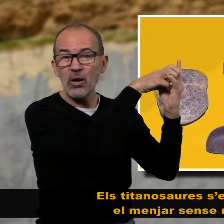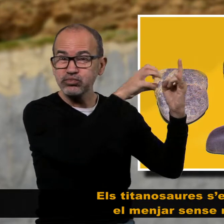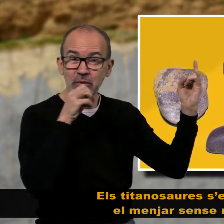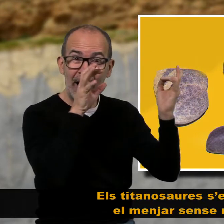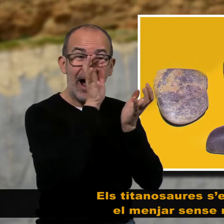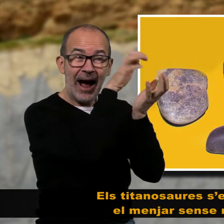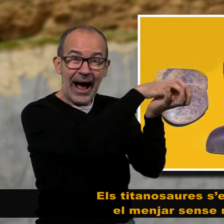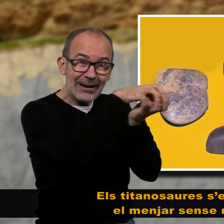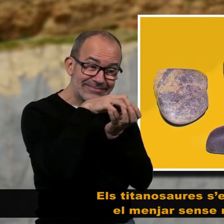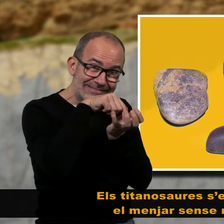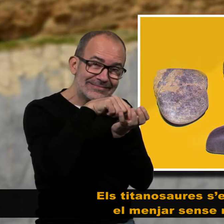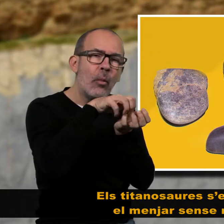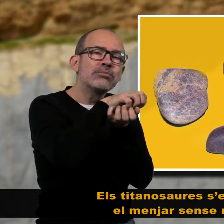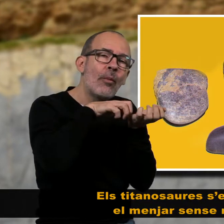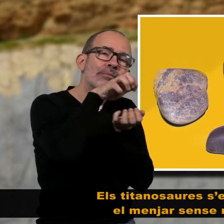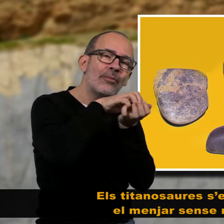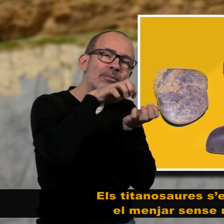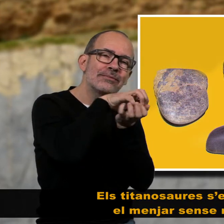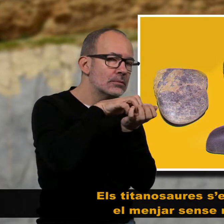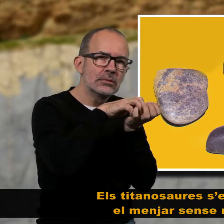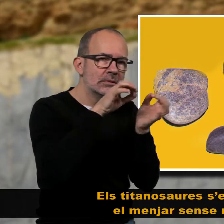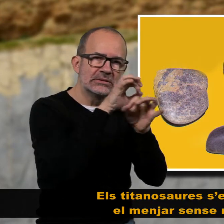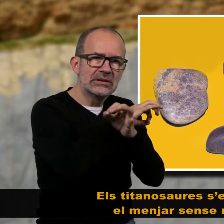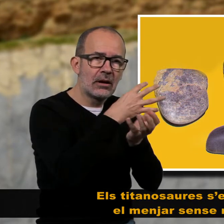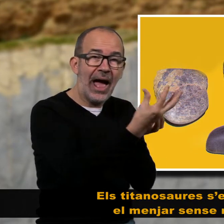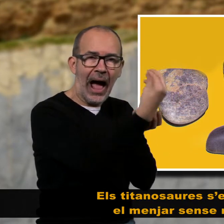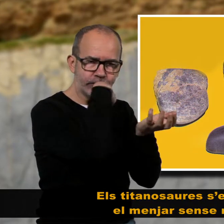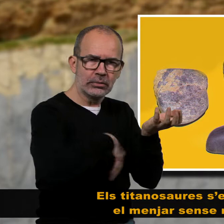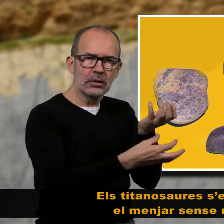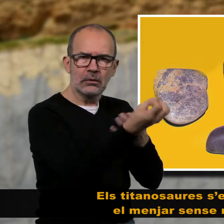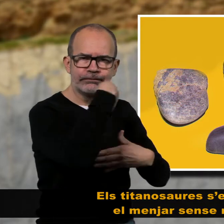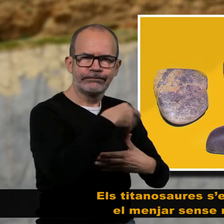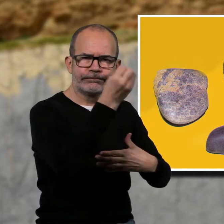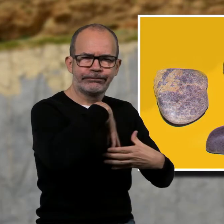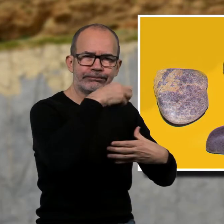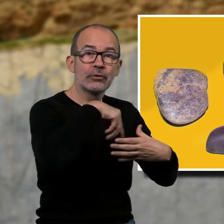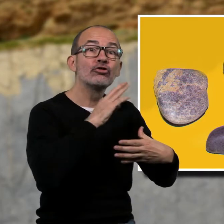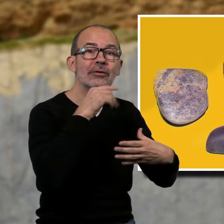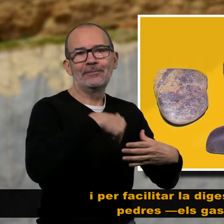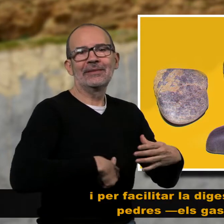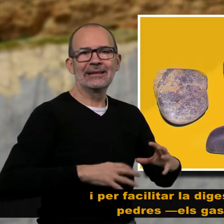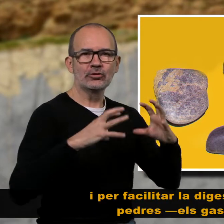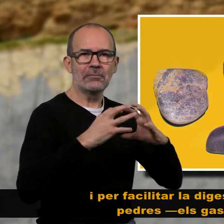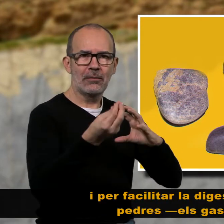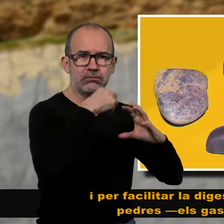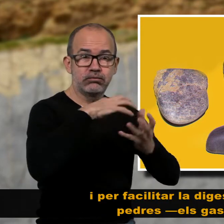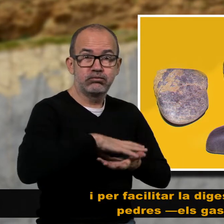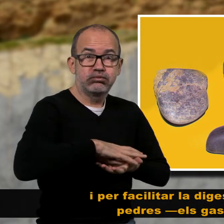digestió engolien pedres, els gastròlits, que un cop a l'estómac ajudaven a esmicolar el menjar, com fan avui els